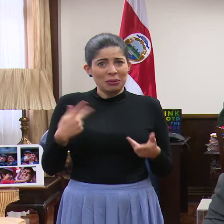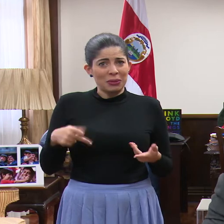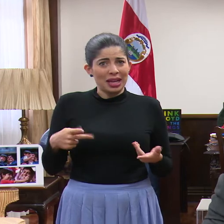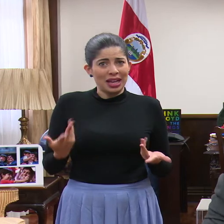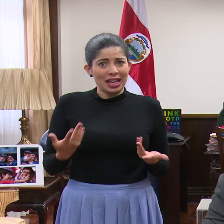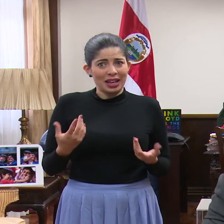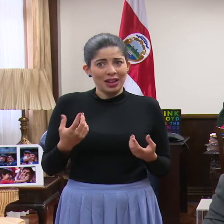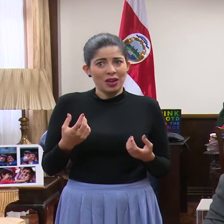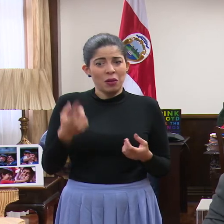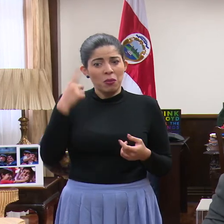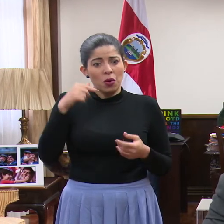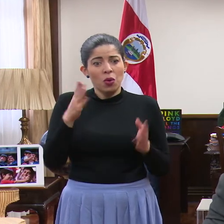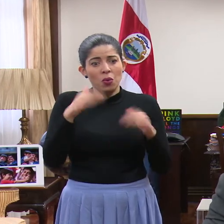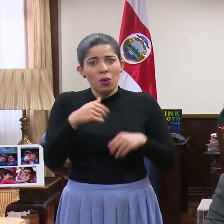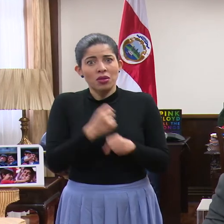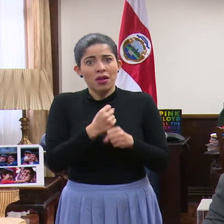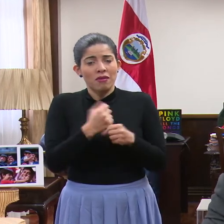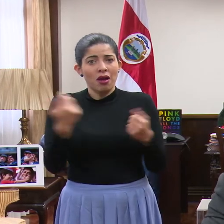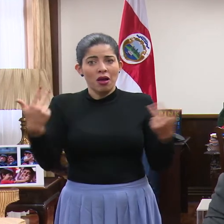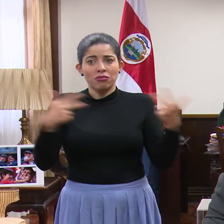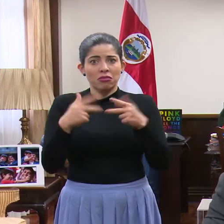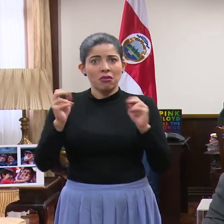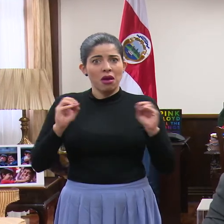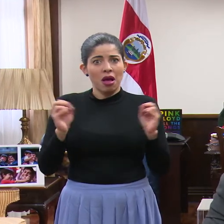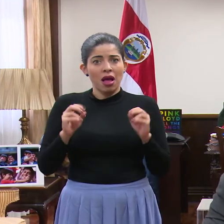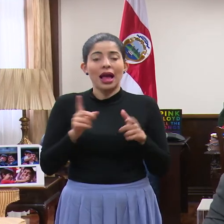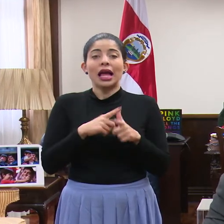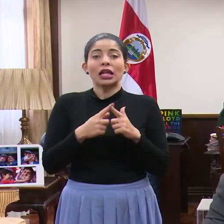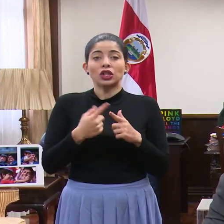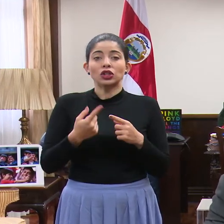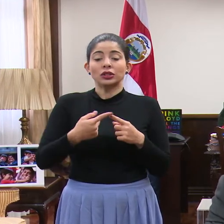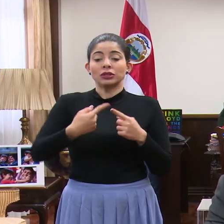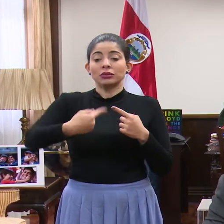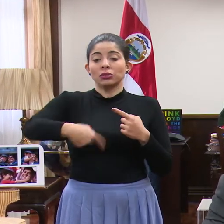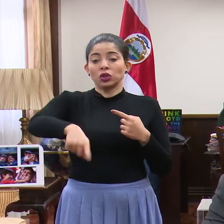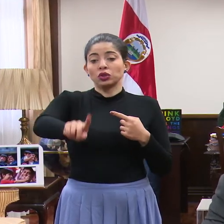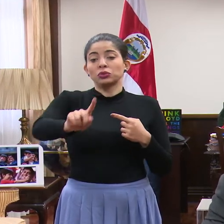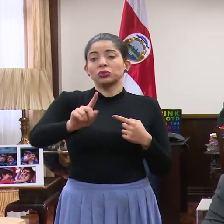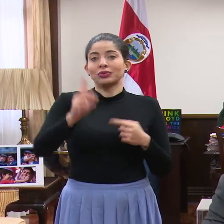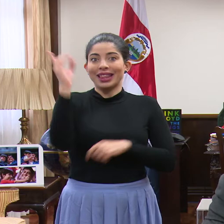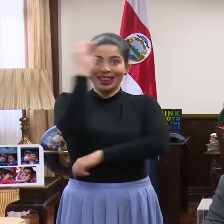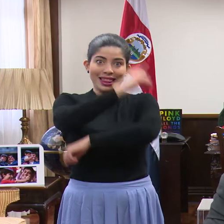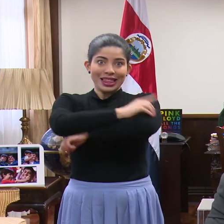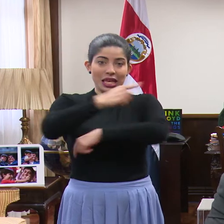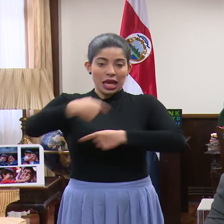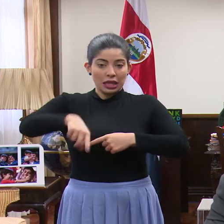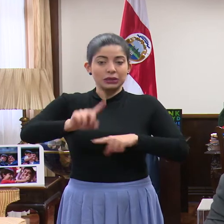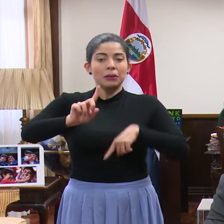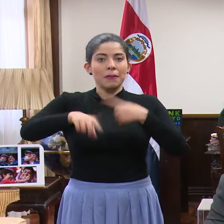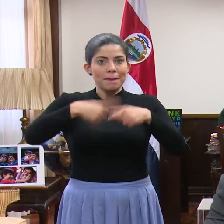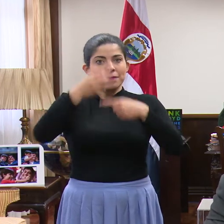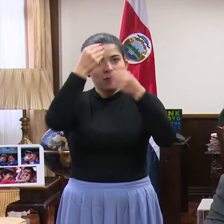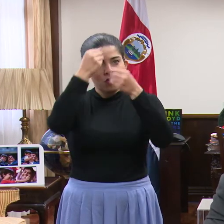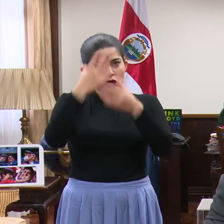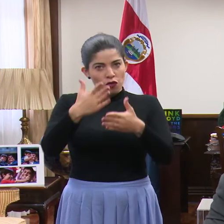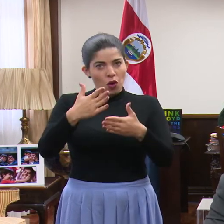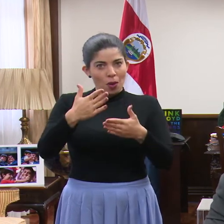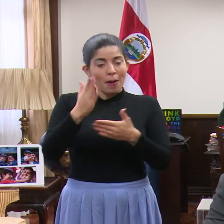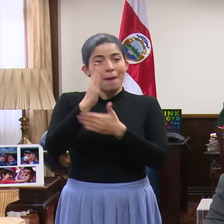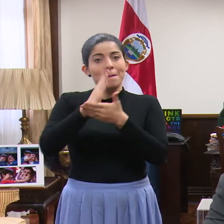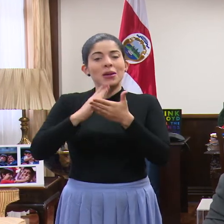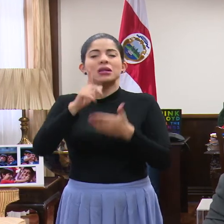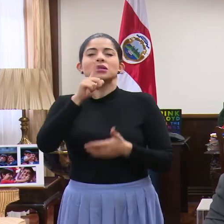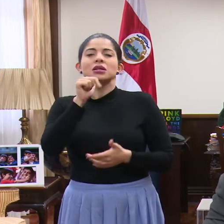nos está generando ese trabajo. Entonces en los próximos días, y se estará informando oportunamente por